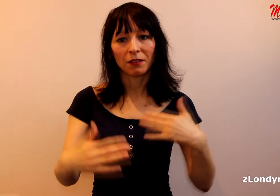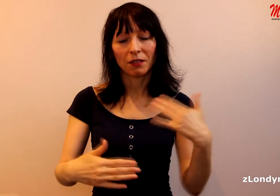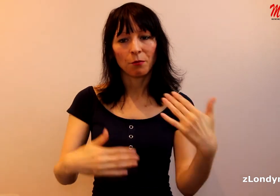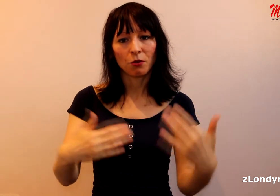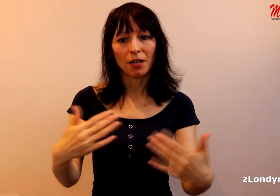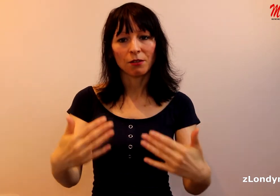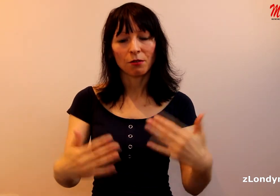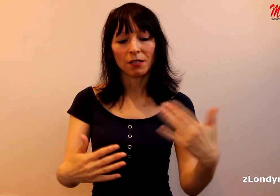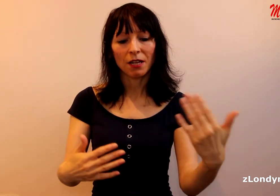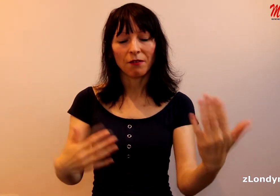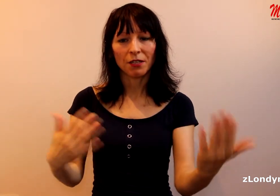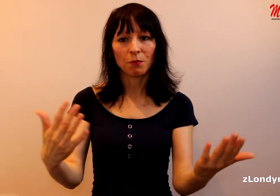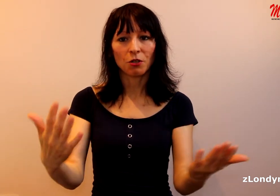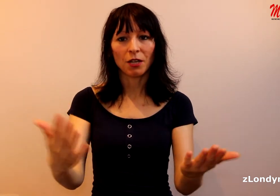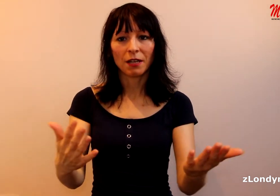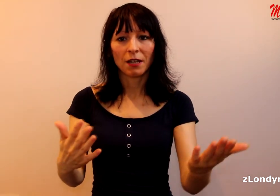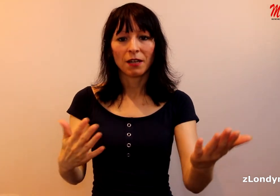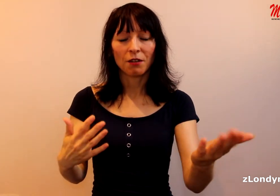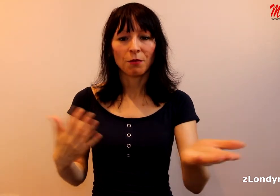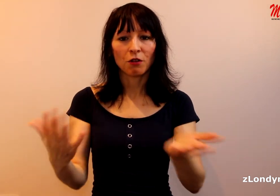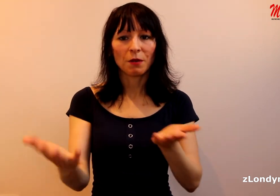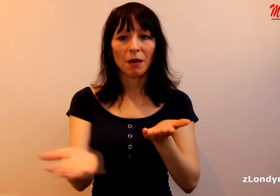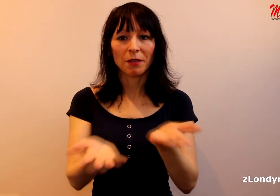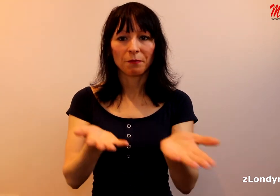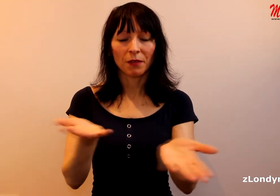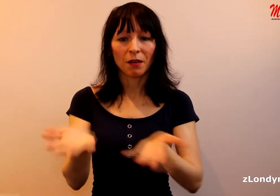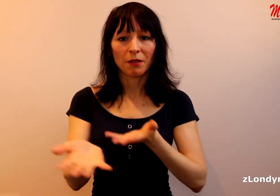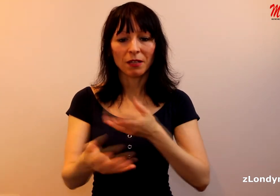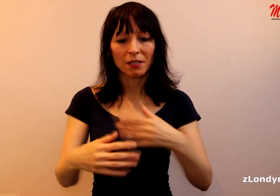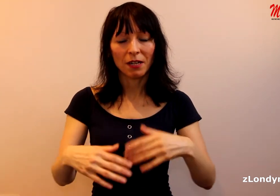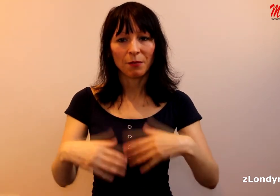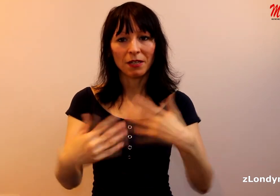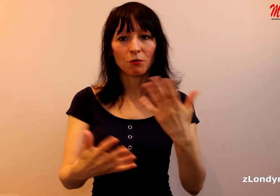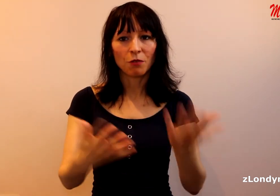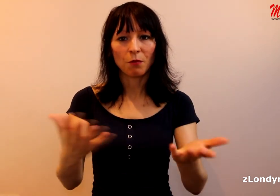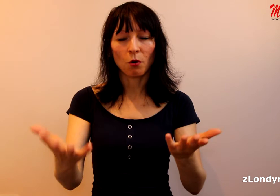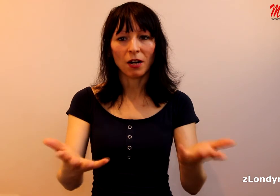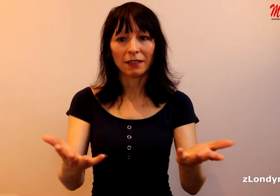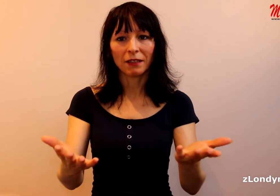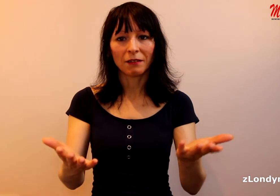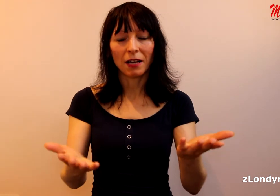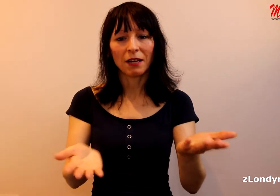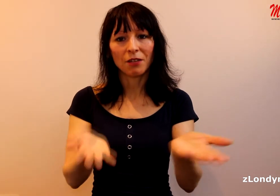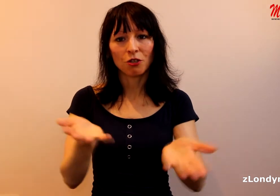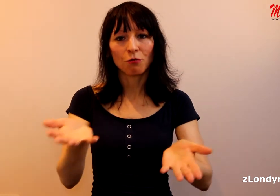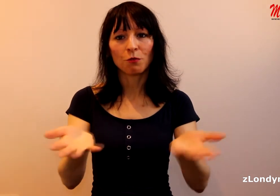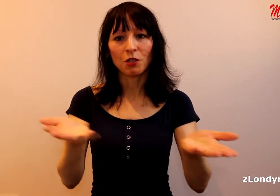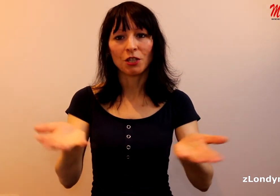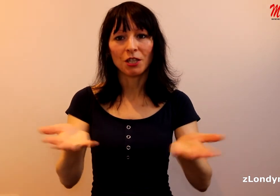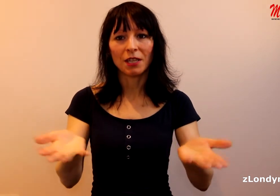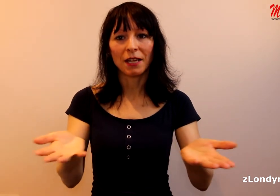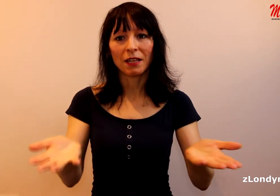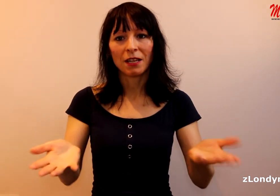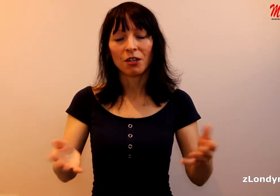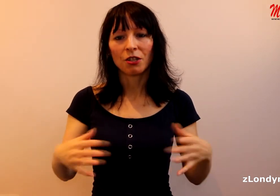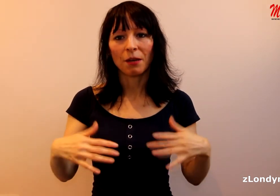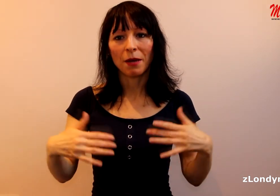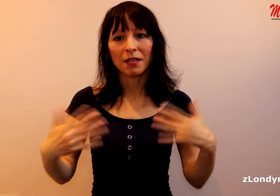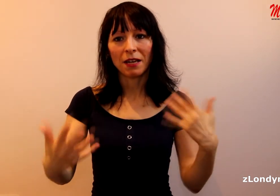ty protinázory se dávají spíše jenom jakoby, aby vlastně nabídli druhý pohled, ale většinou spíš cítíte, že ta média